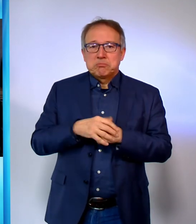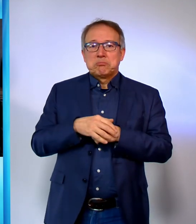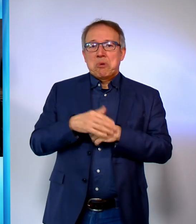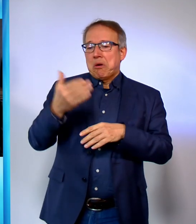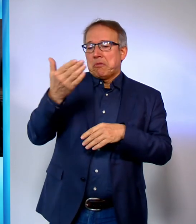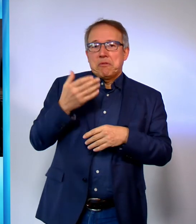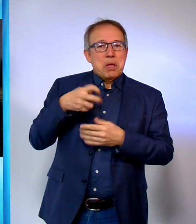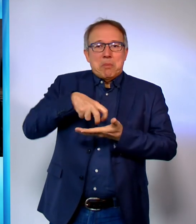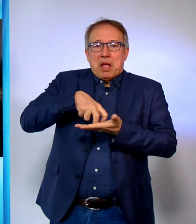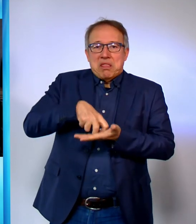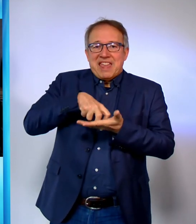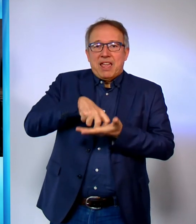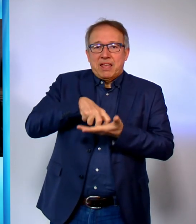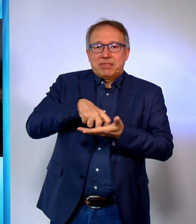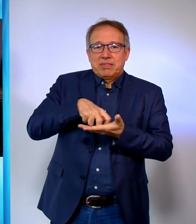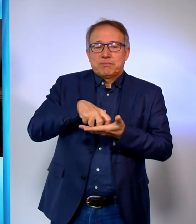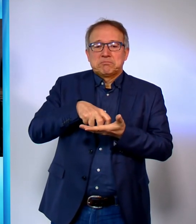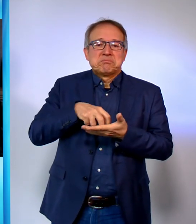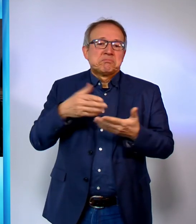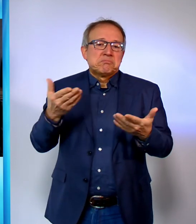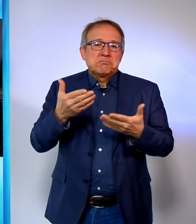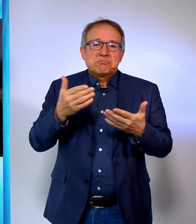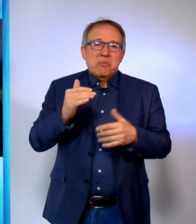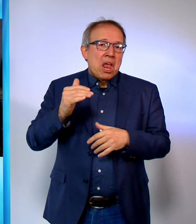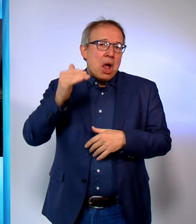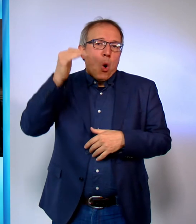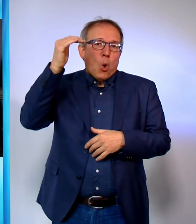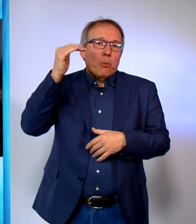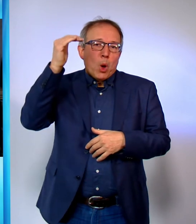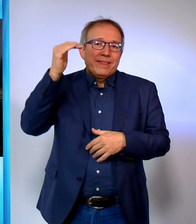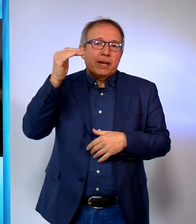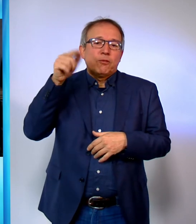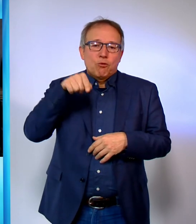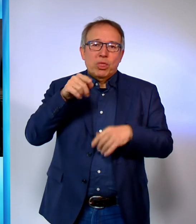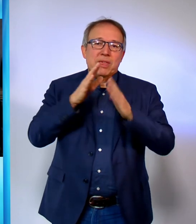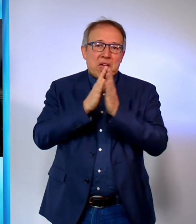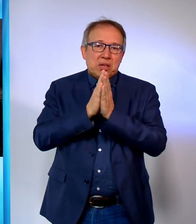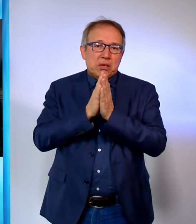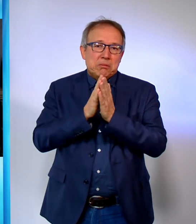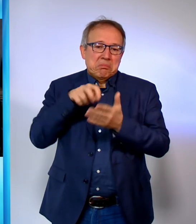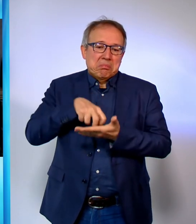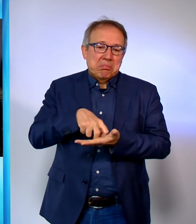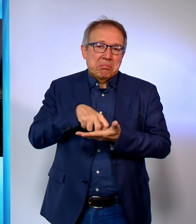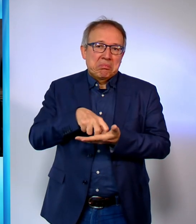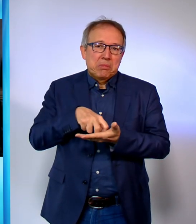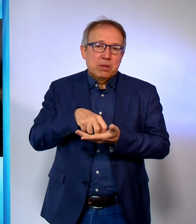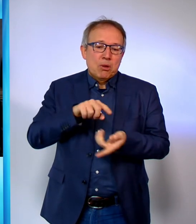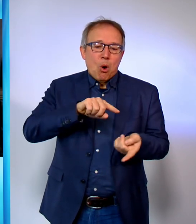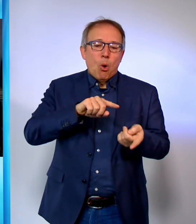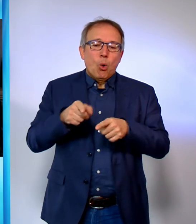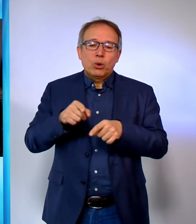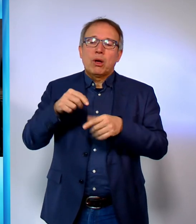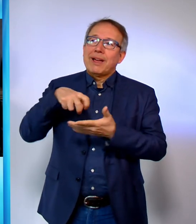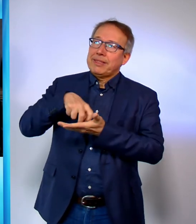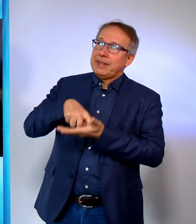Vor wem knicke ich ein? Vor den Herrschaften der Welt? Vor den hochwürdigen Herren der Kirche? Oder